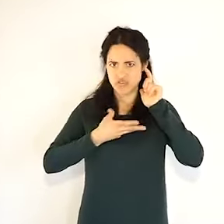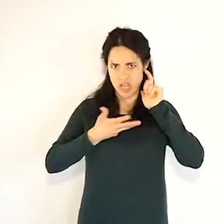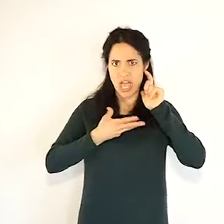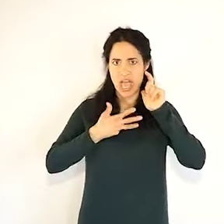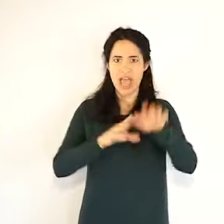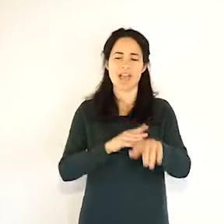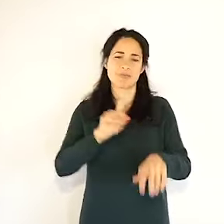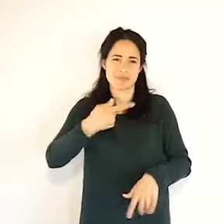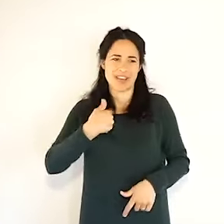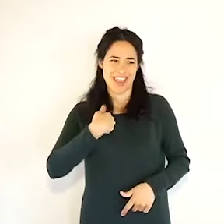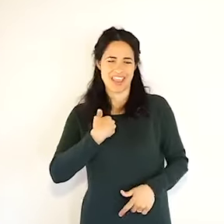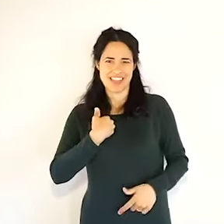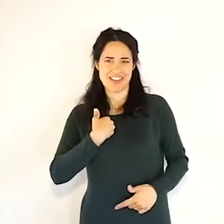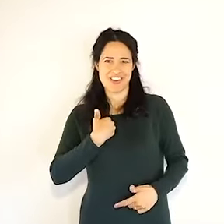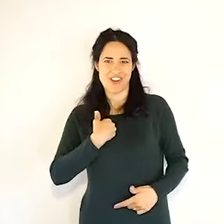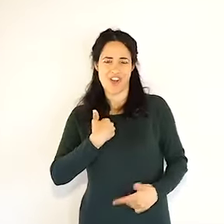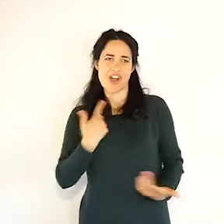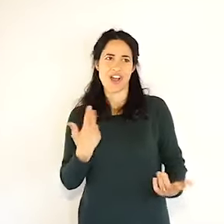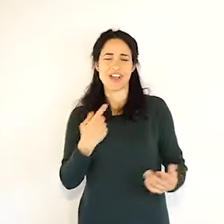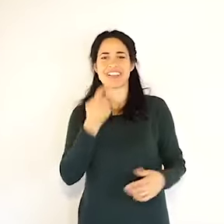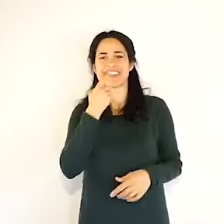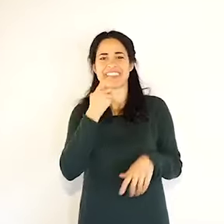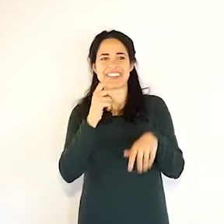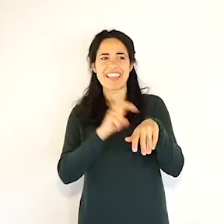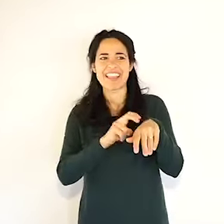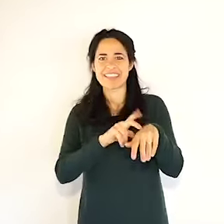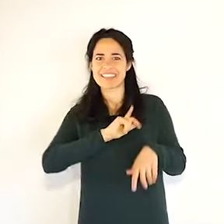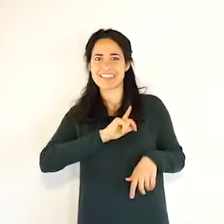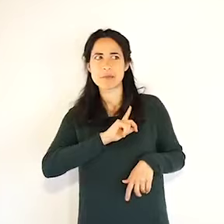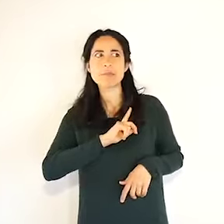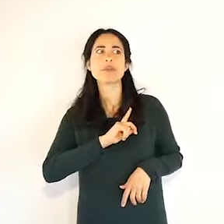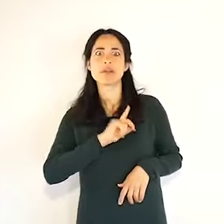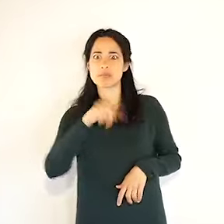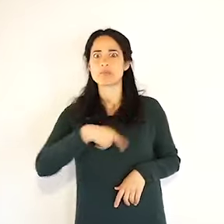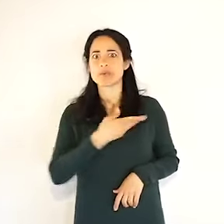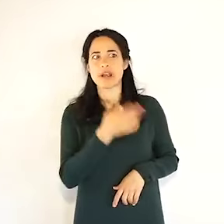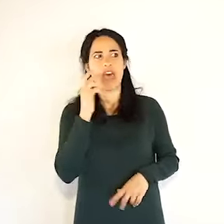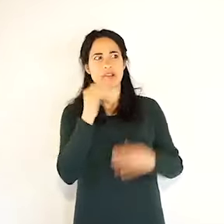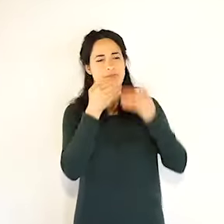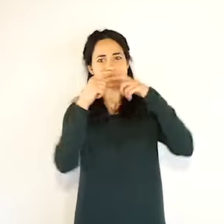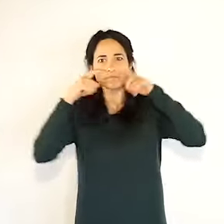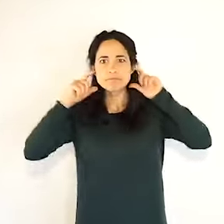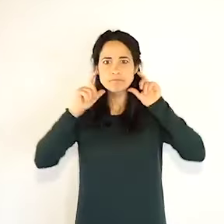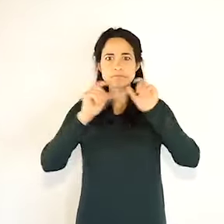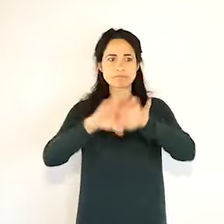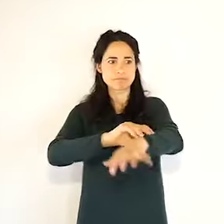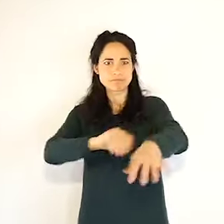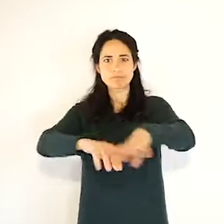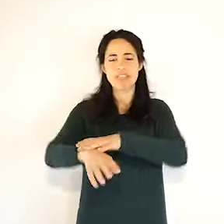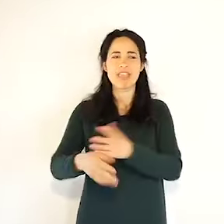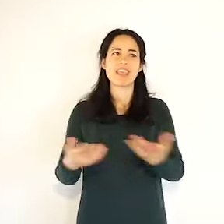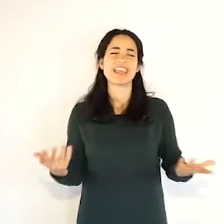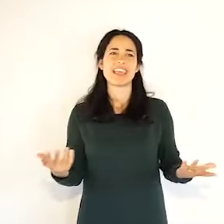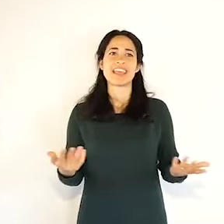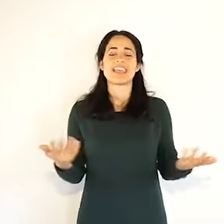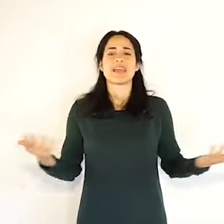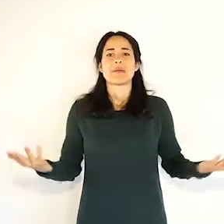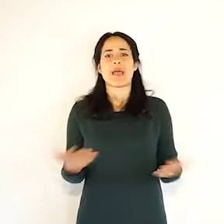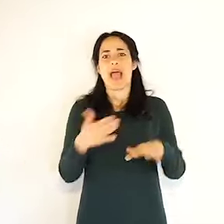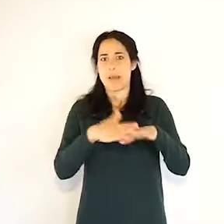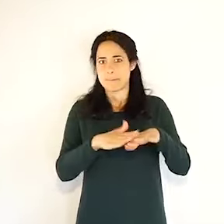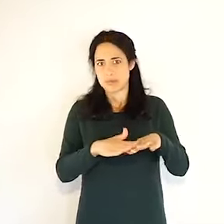persone a essere per primi loro sicuri di non in qualche modo infettarsi o